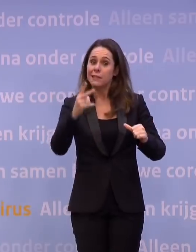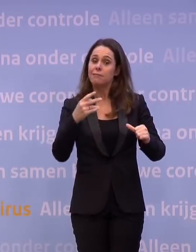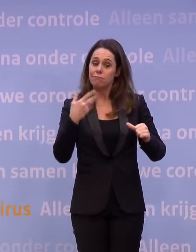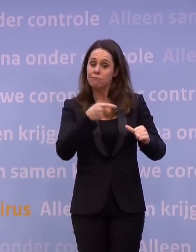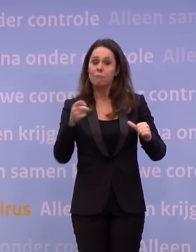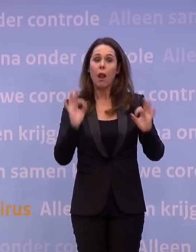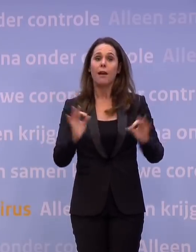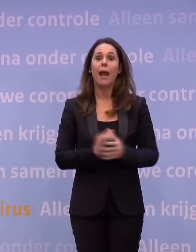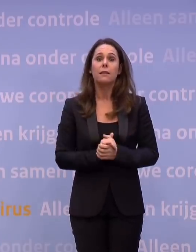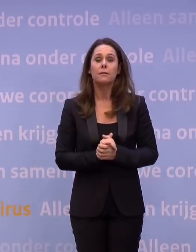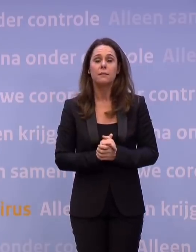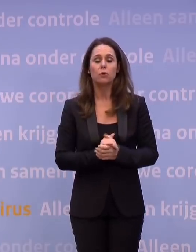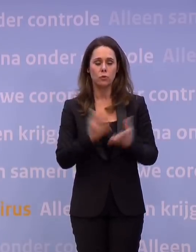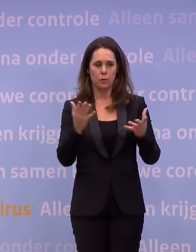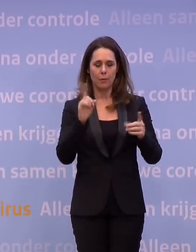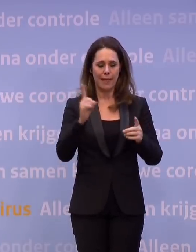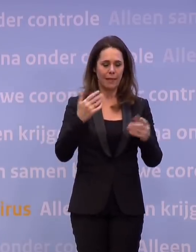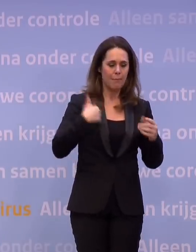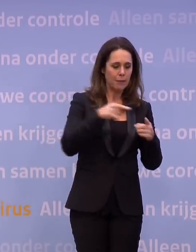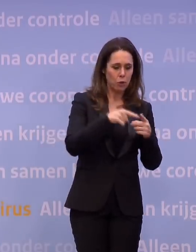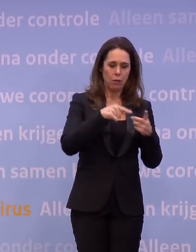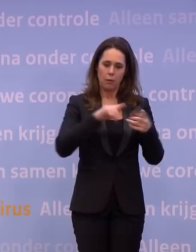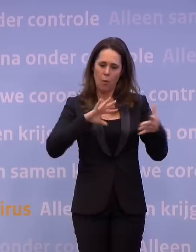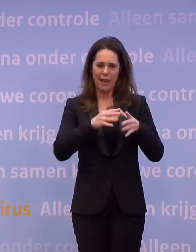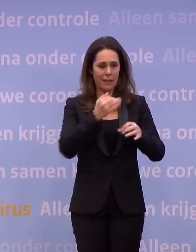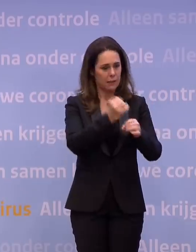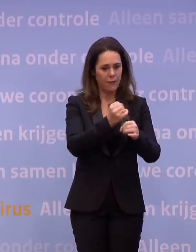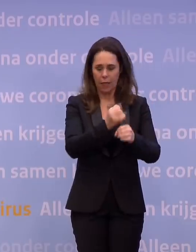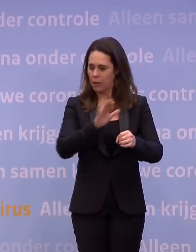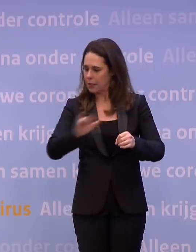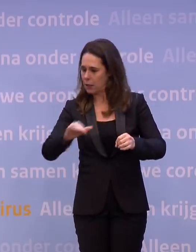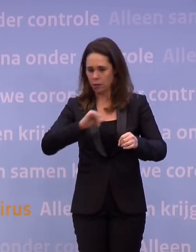hoe kun je mensen de combinaties van werk, kinderen en ja,